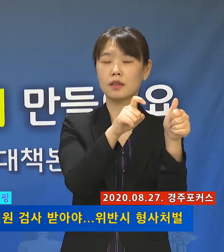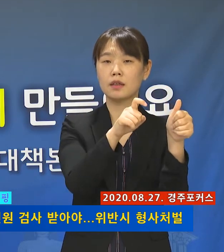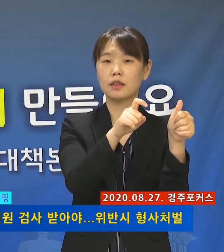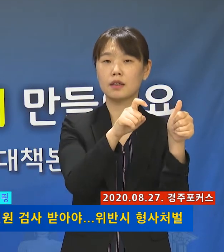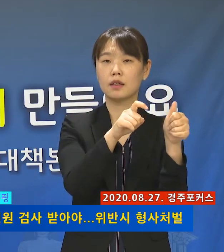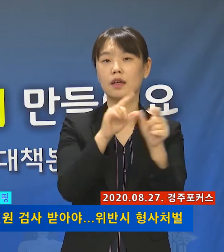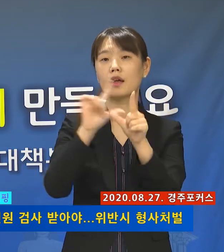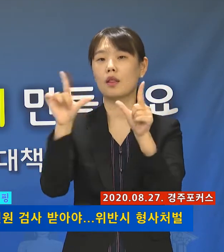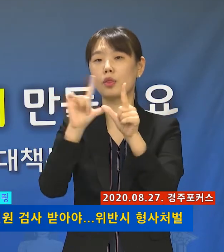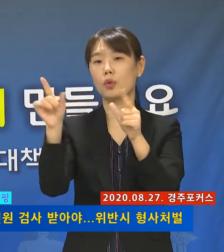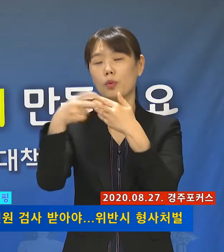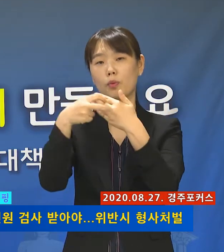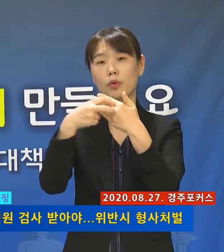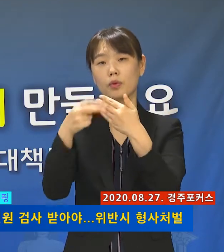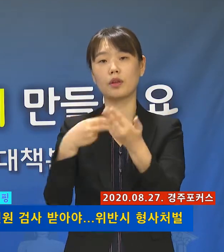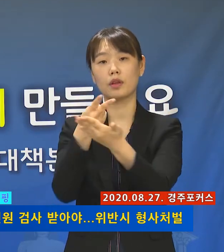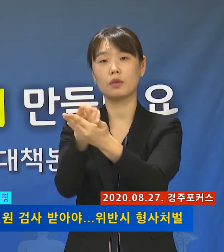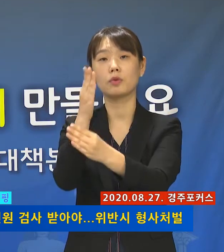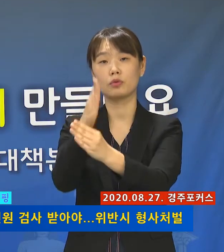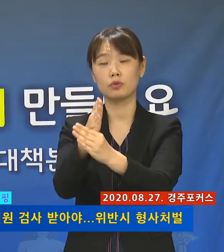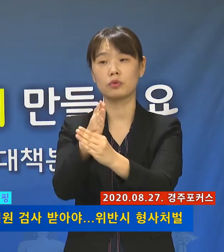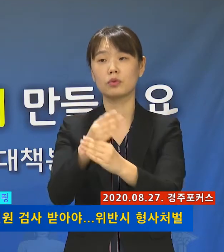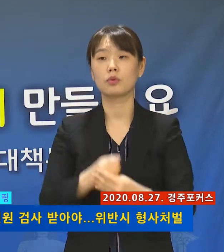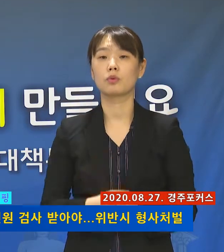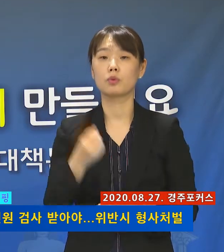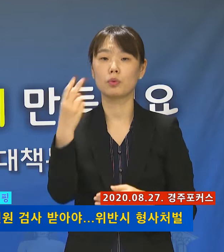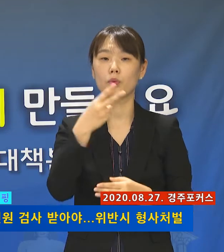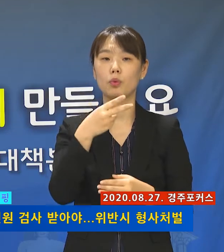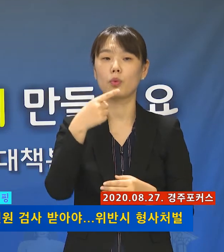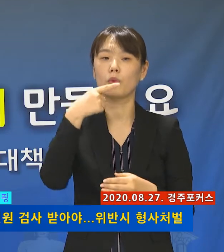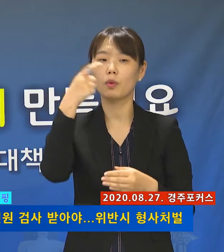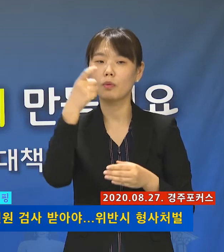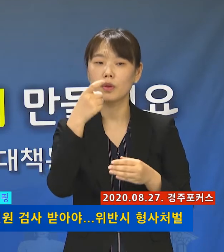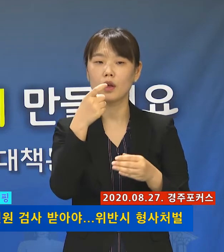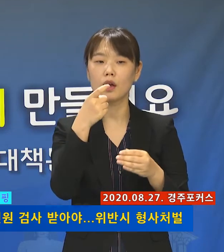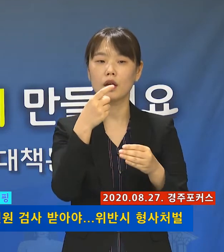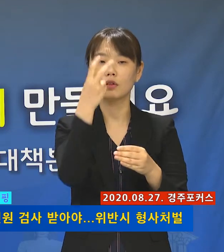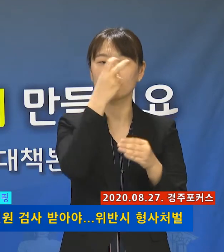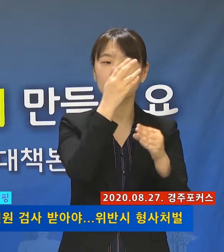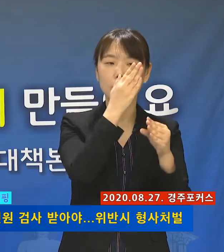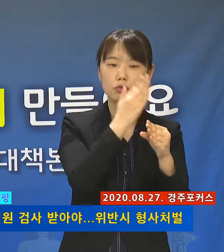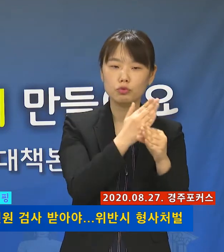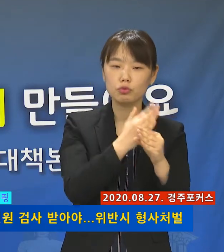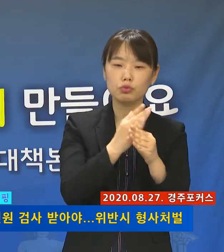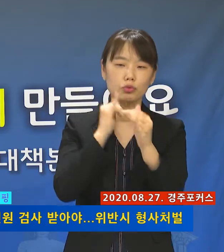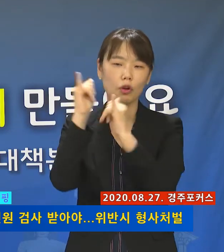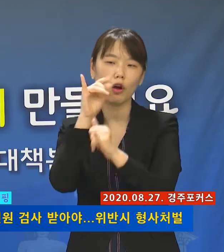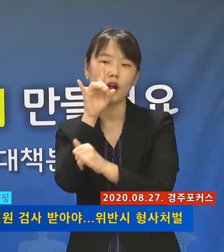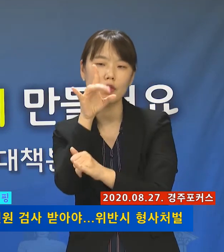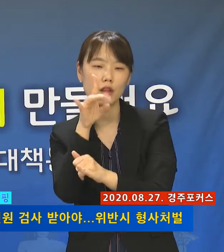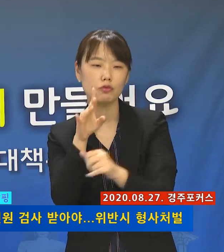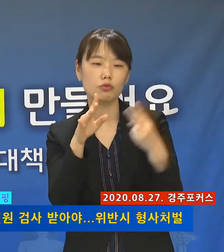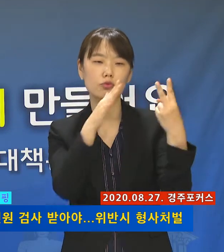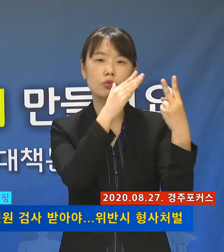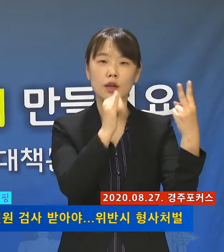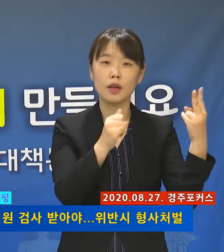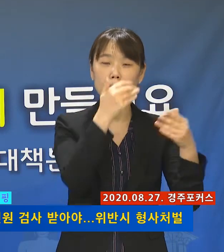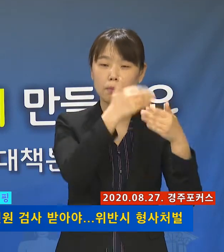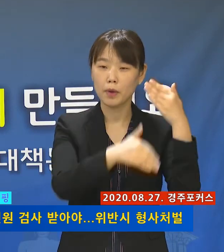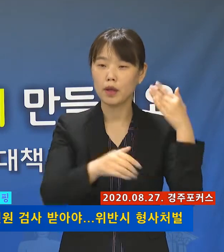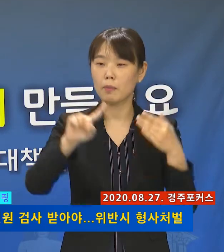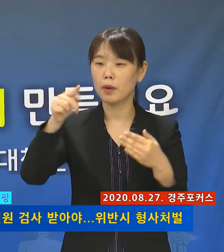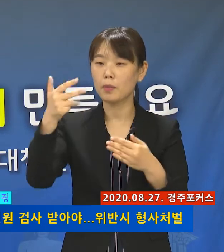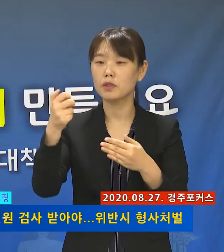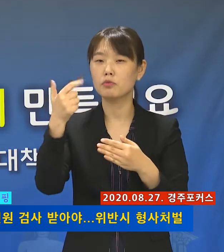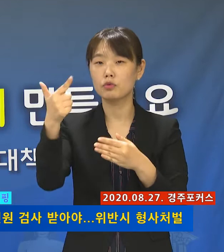안동의료원에 입원 중이며 검사 중인 1명과 연락두절인 1명을 제외한 186명